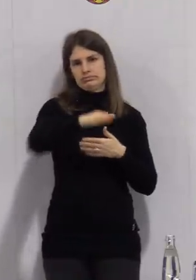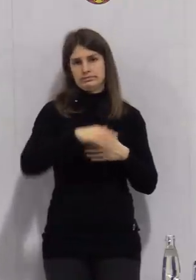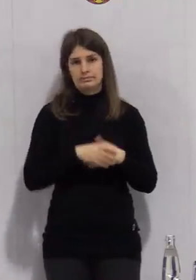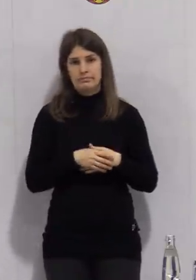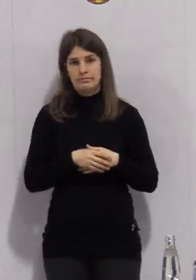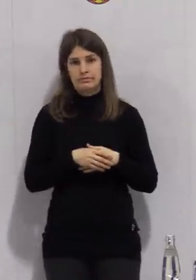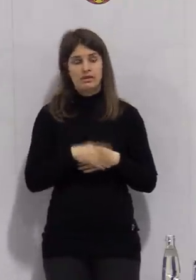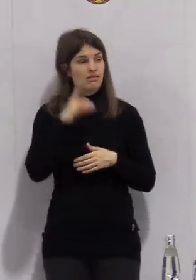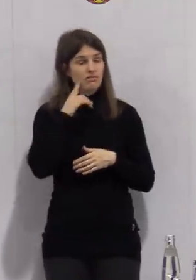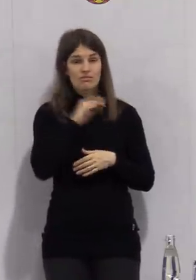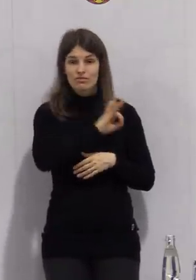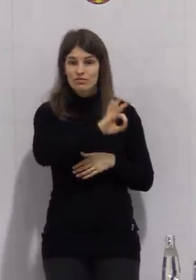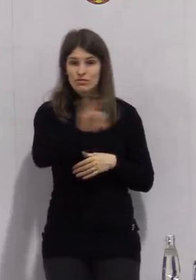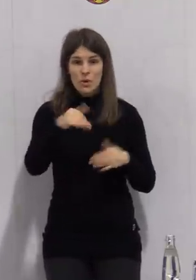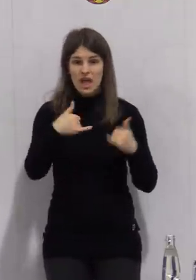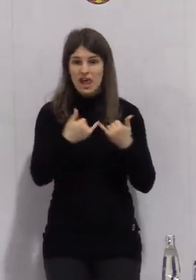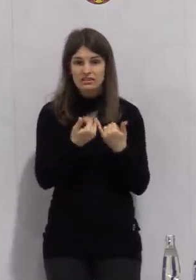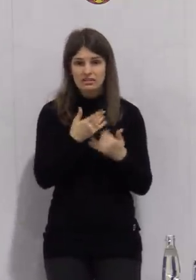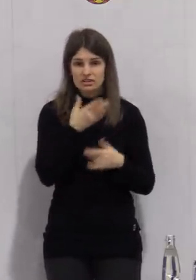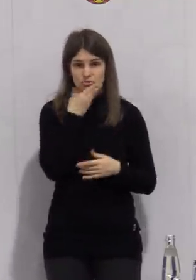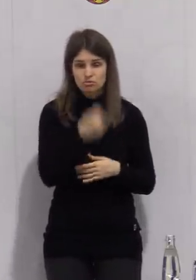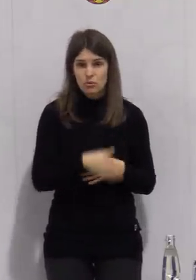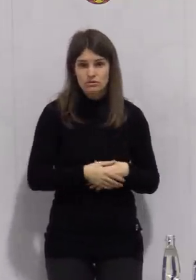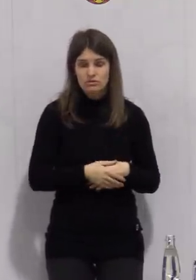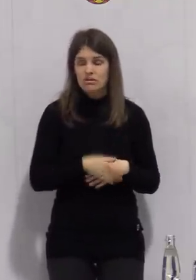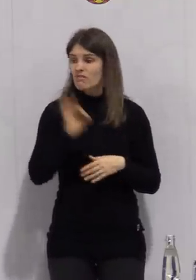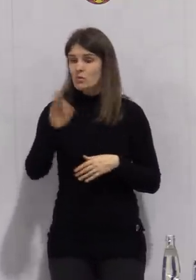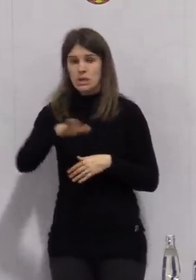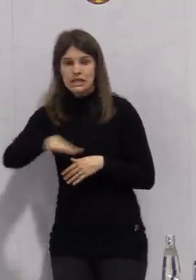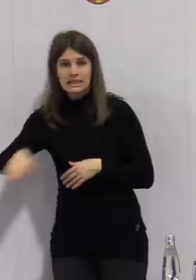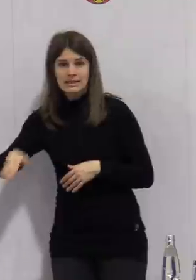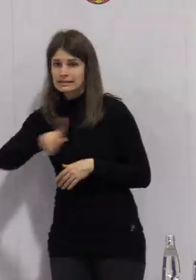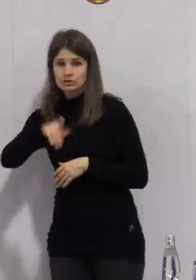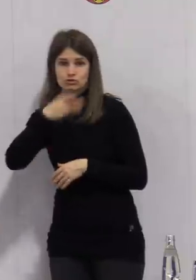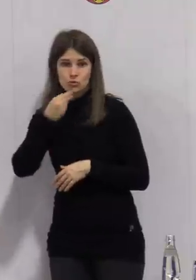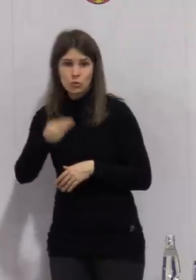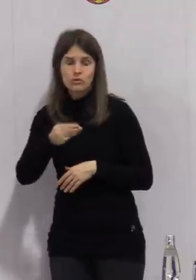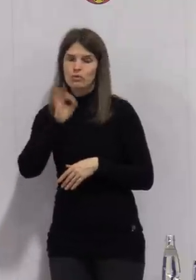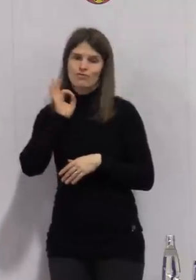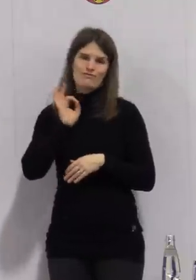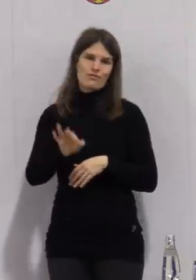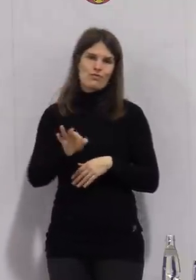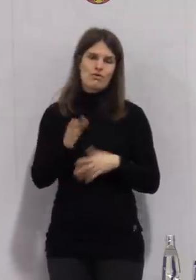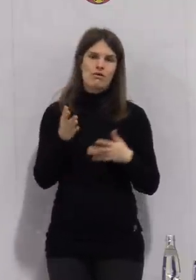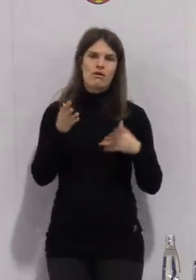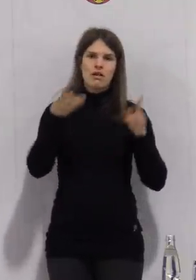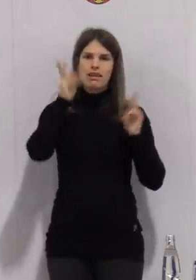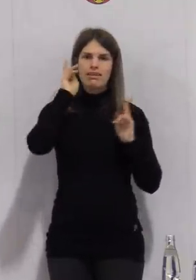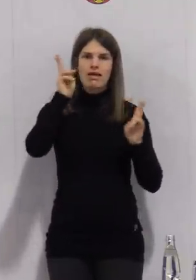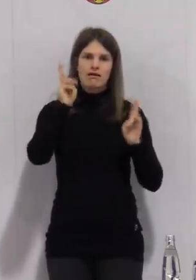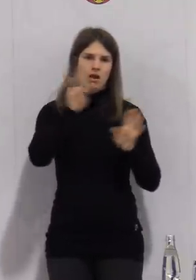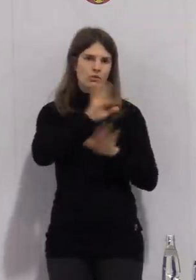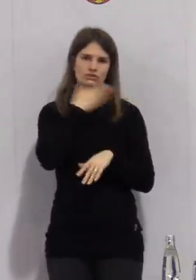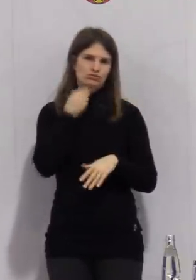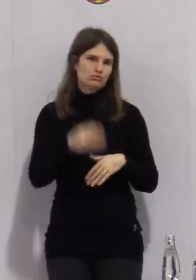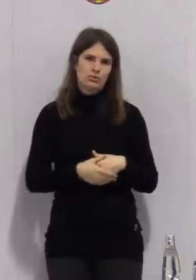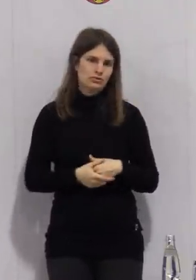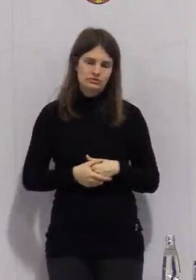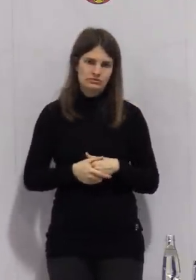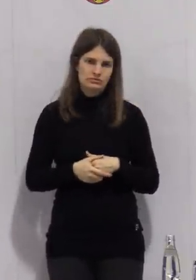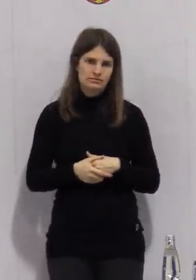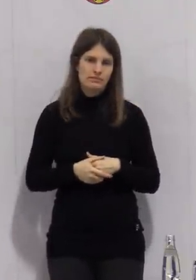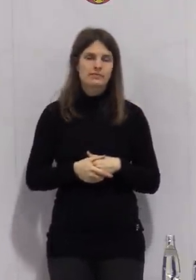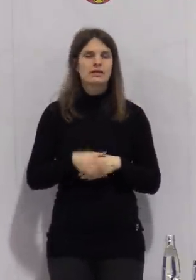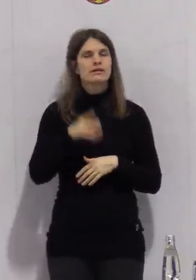weder im Interesse der Eltern noch im Interesse der Kinder und auch nicht im Interesse des Personals. Mich